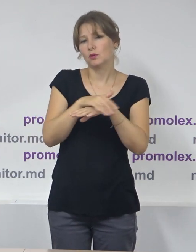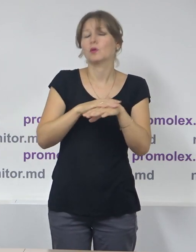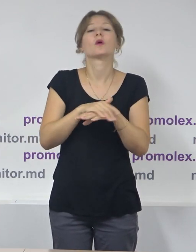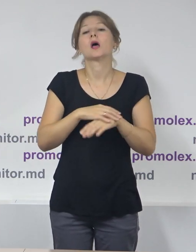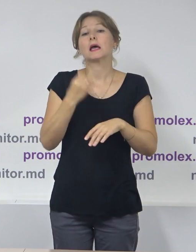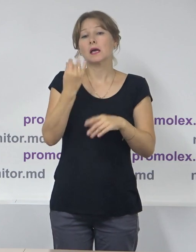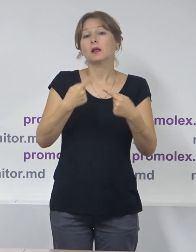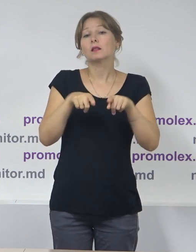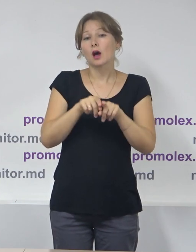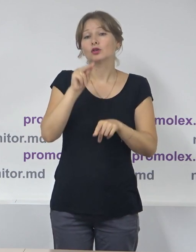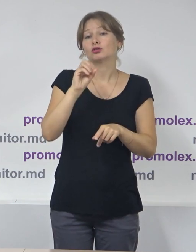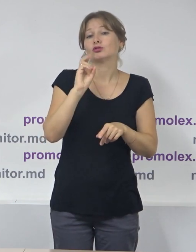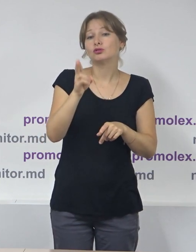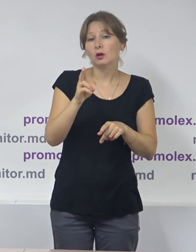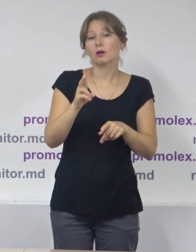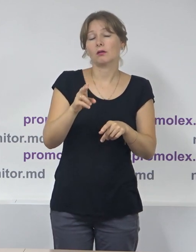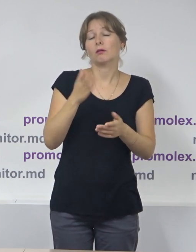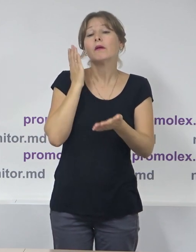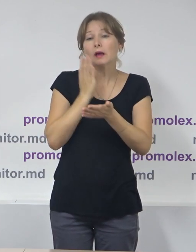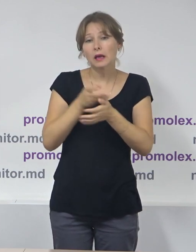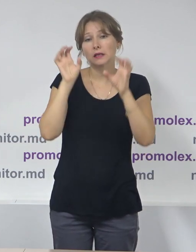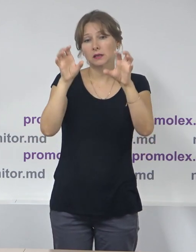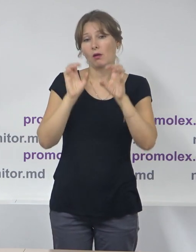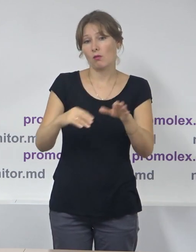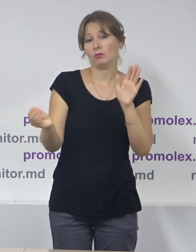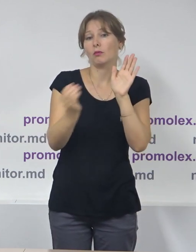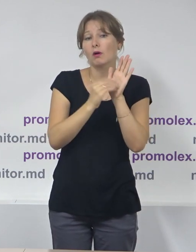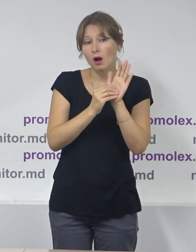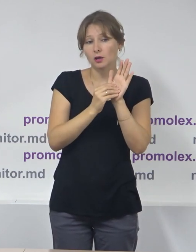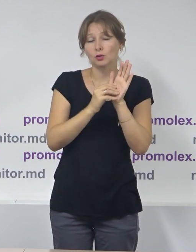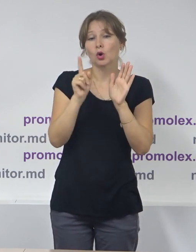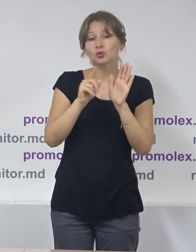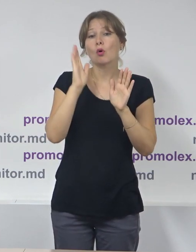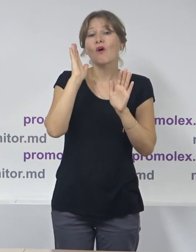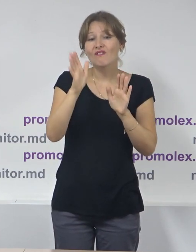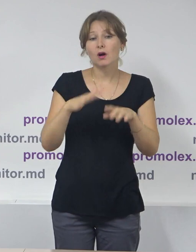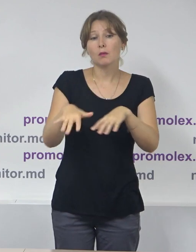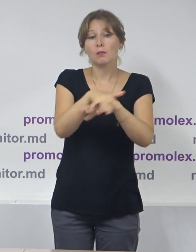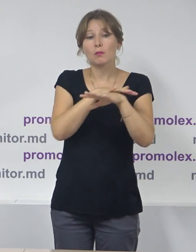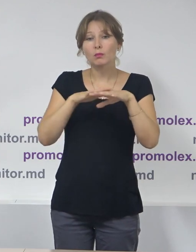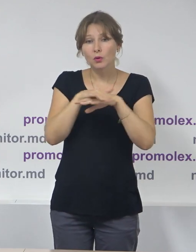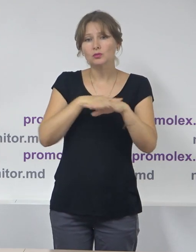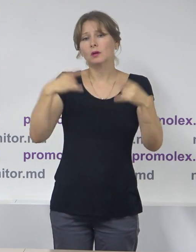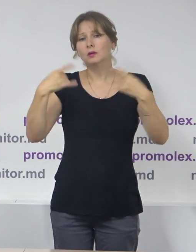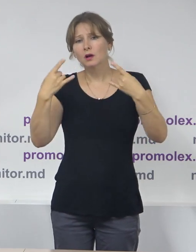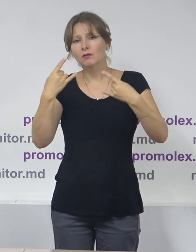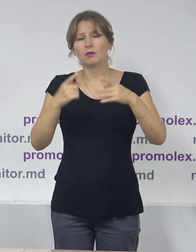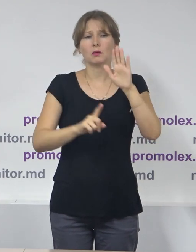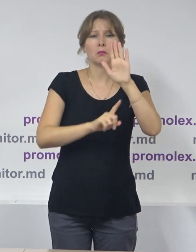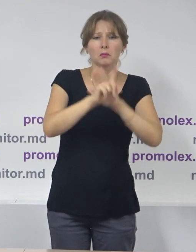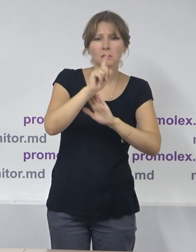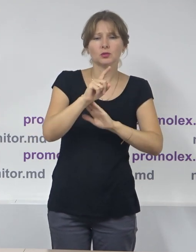normelor legale respective în perioada electorală, în spațiu public au apărut discuții privind